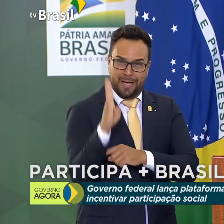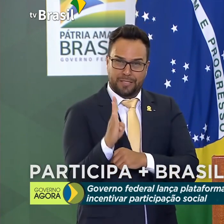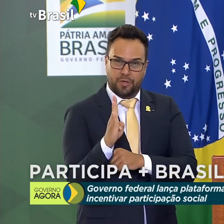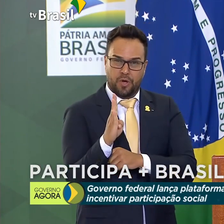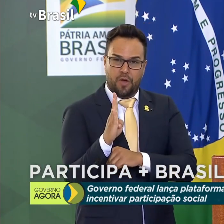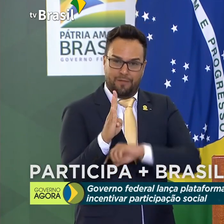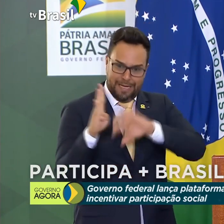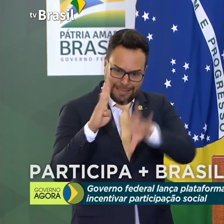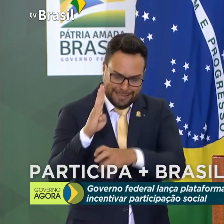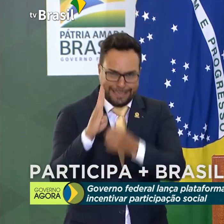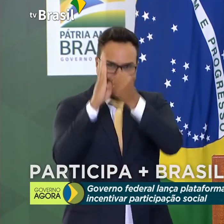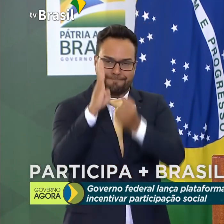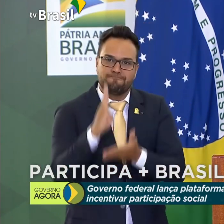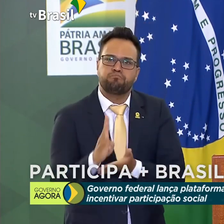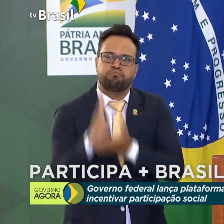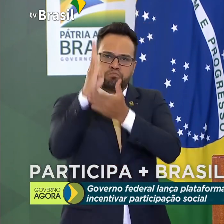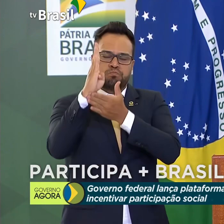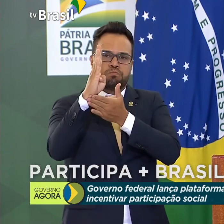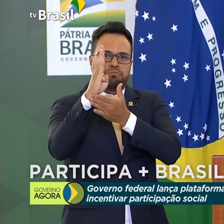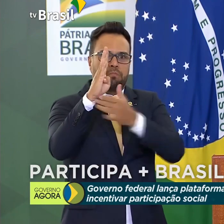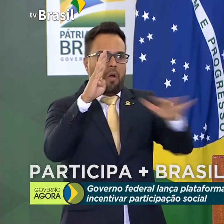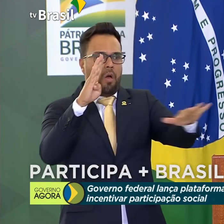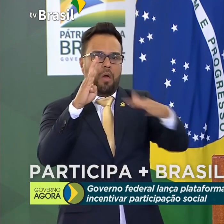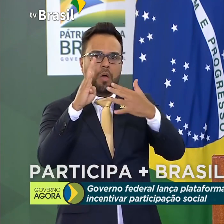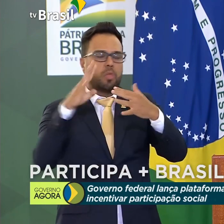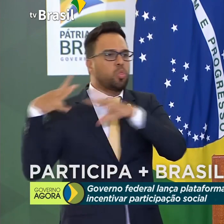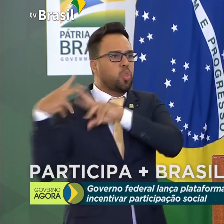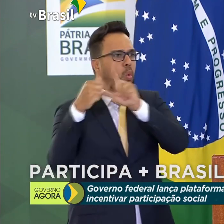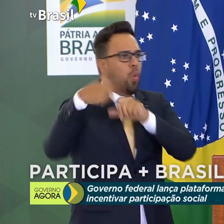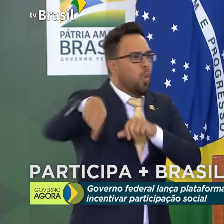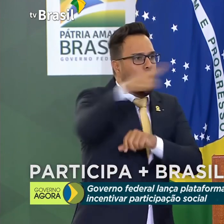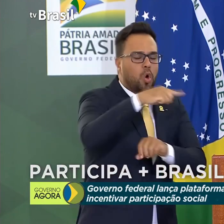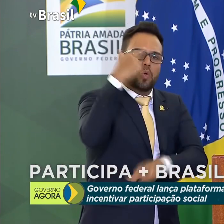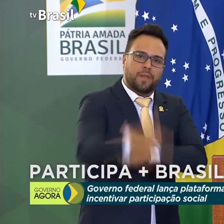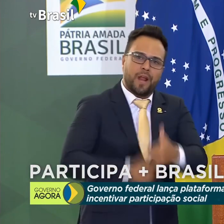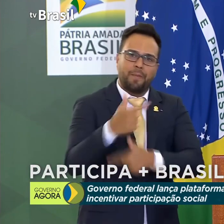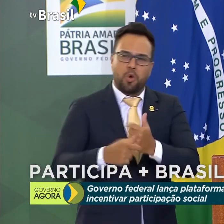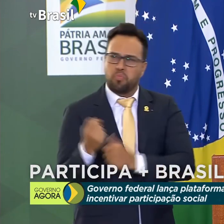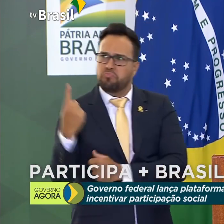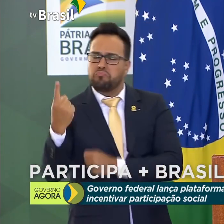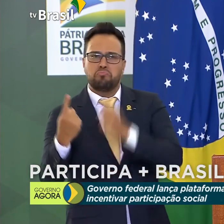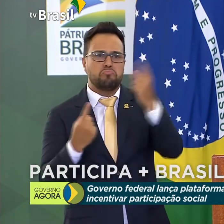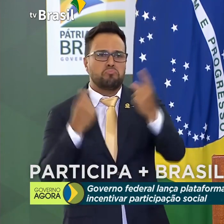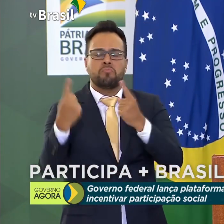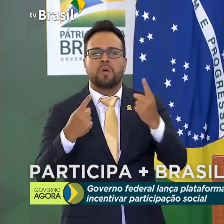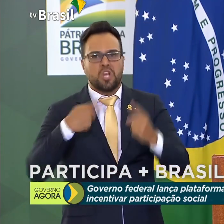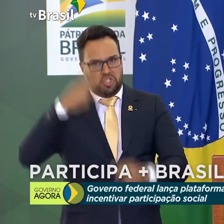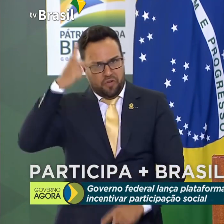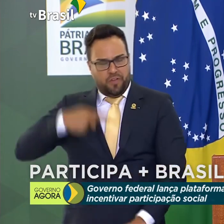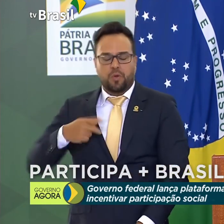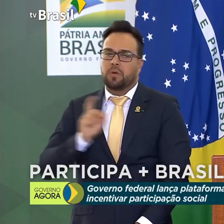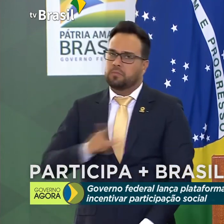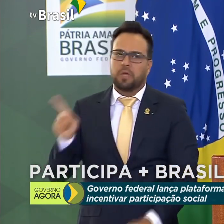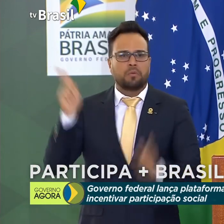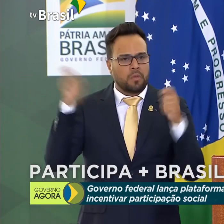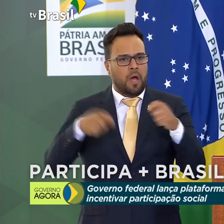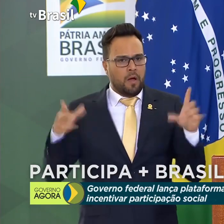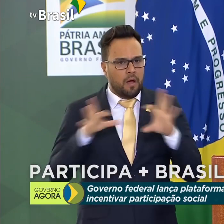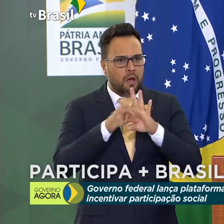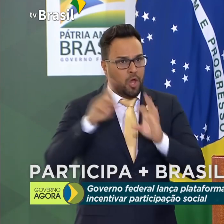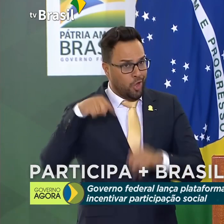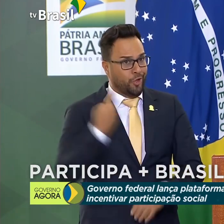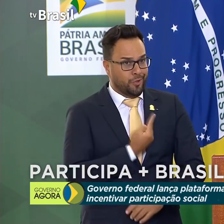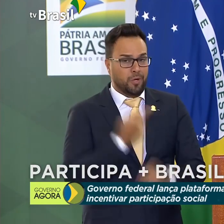todos nós aqui. não vai ser um homem ou uma mulher sozinho. Temos potencial para